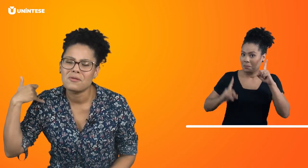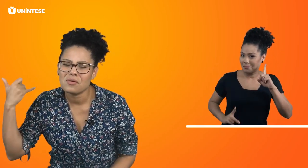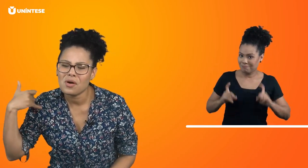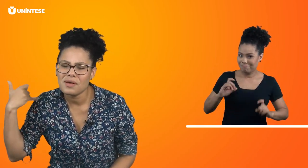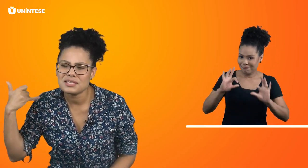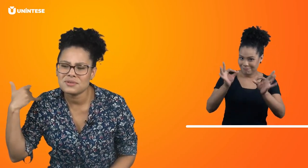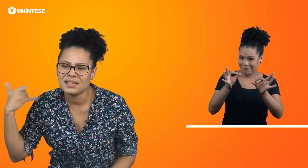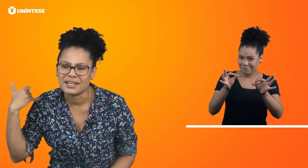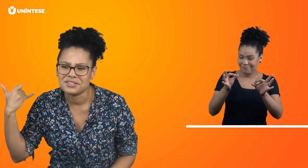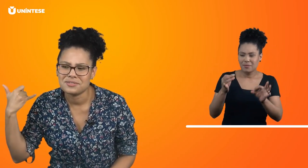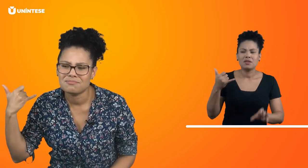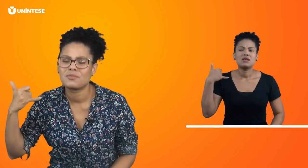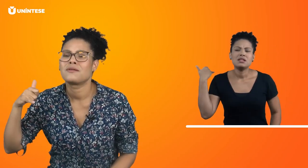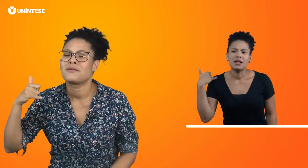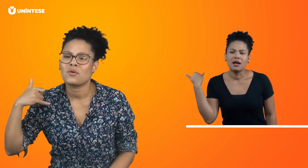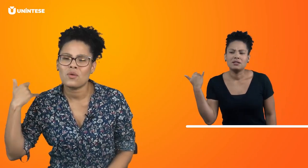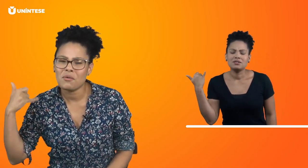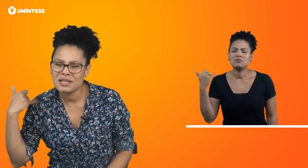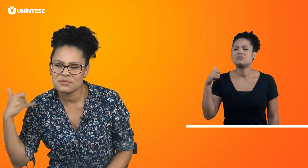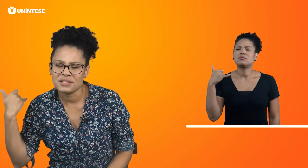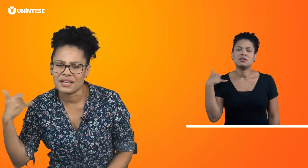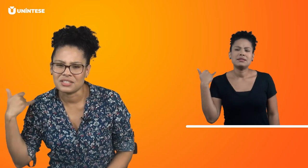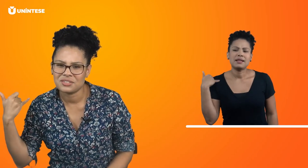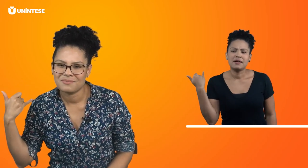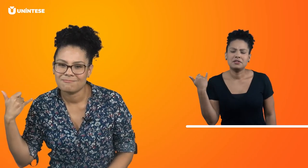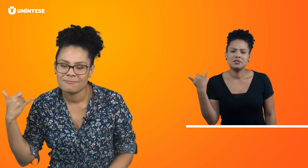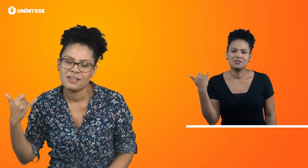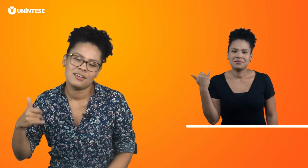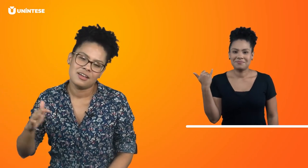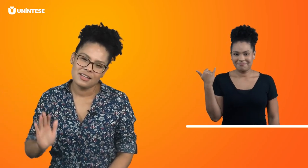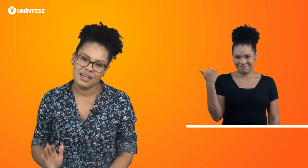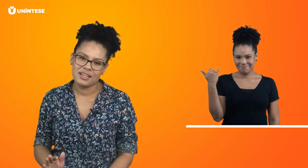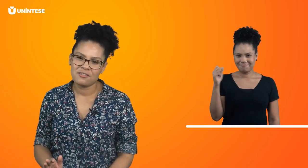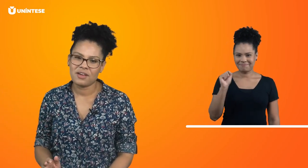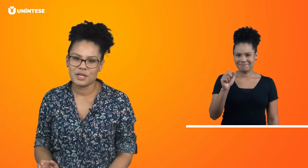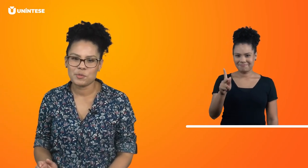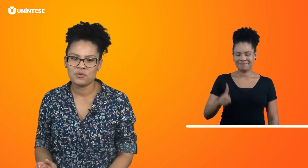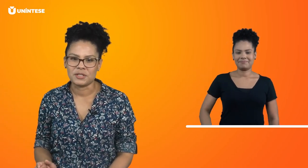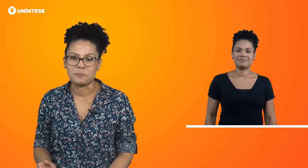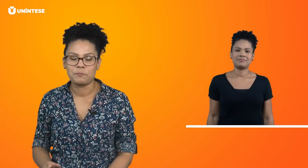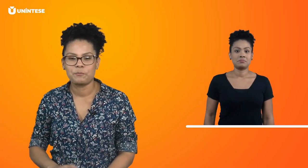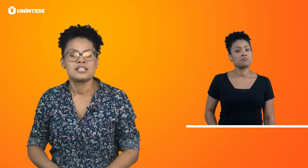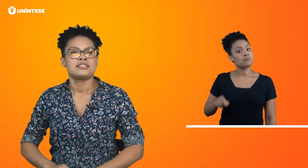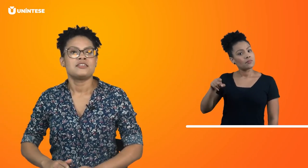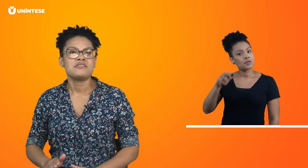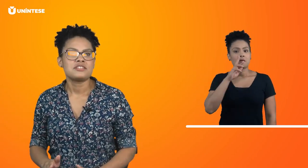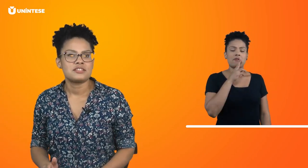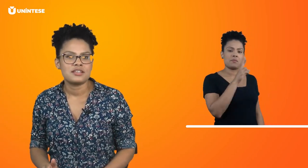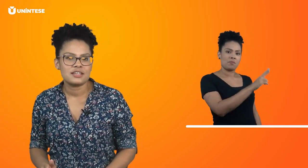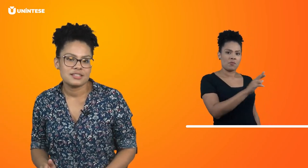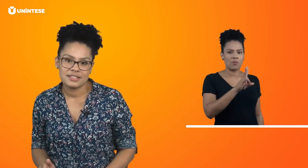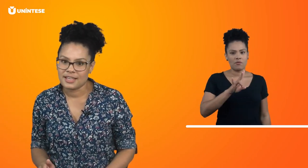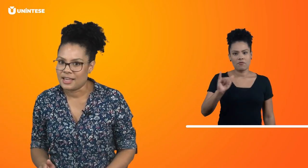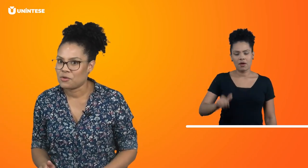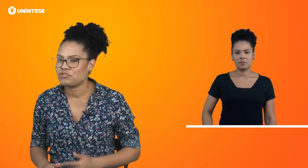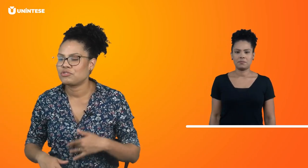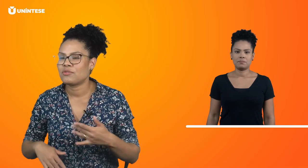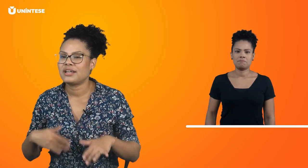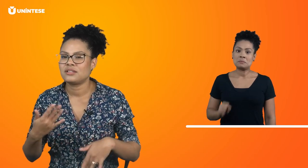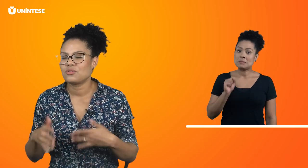Qual é a sua idade? Qual é a sua idade? E aí ele vai responder. Se você quiser continuar tendo